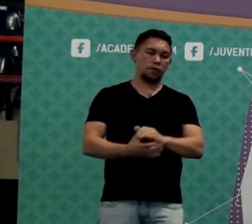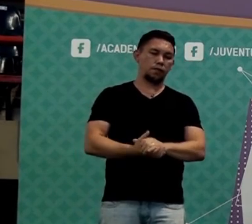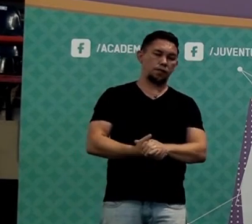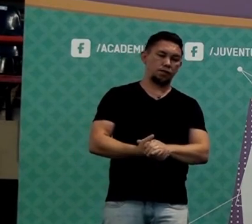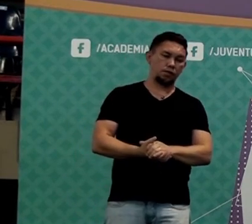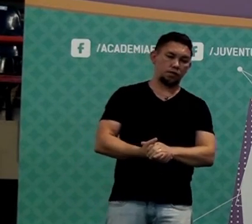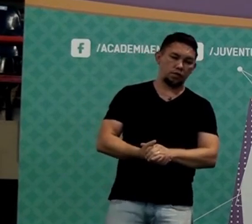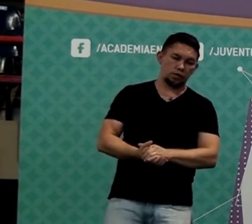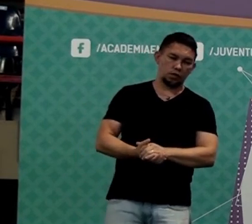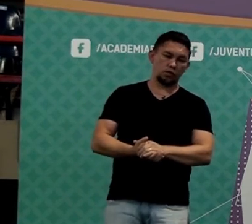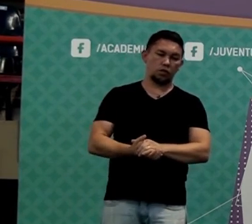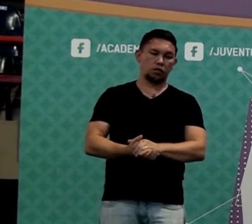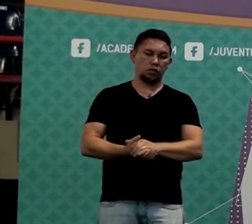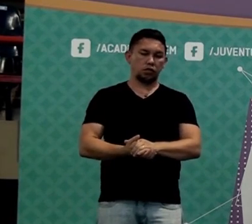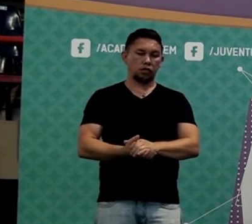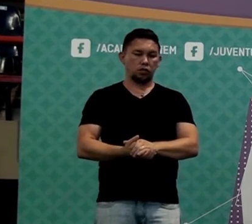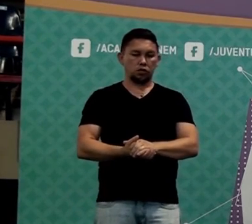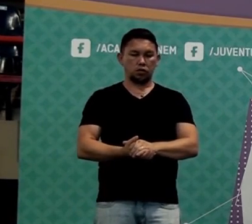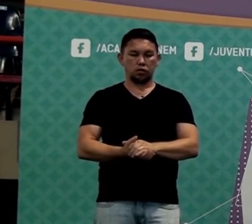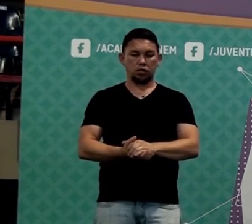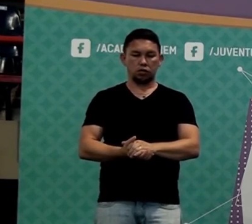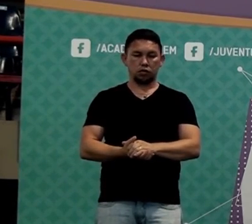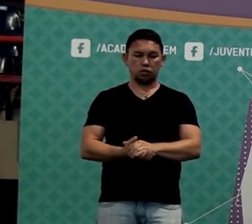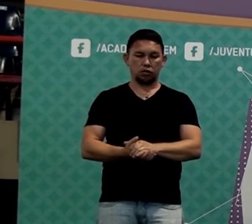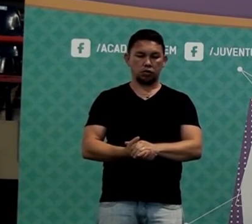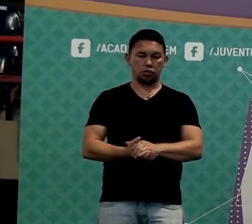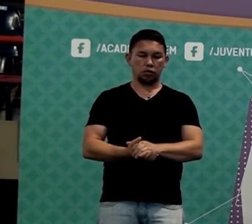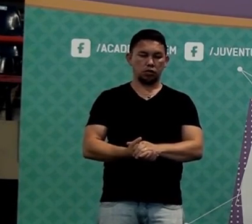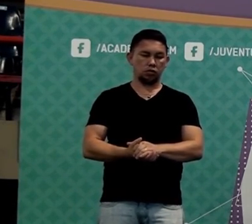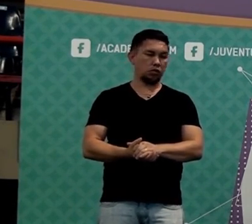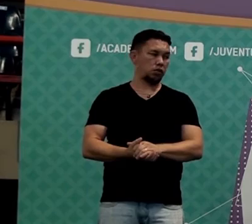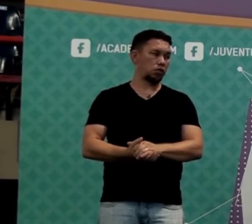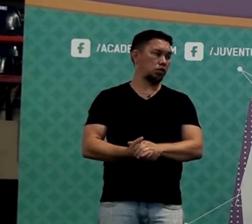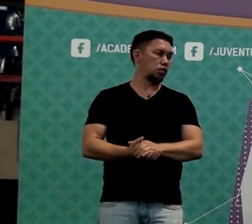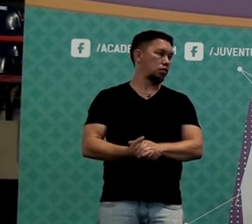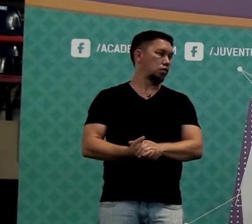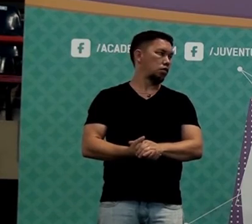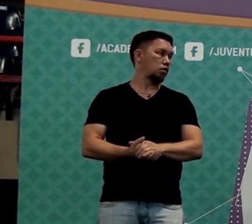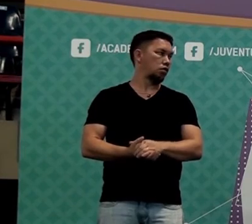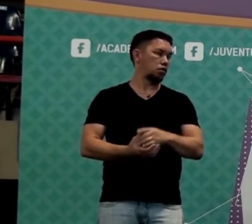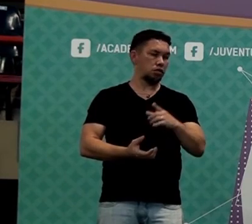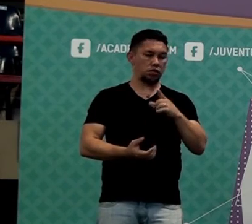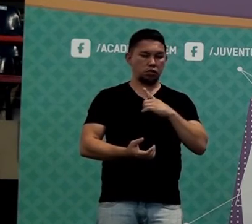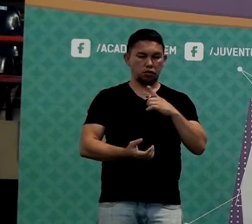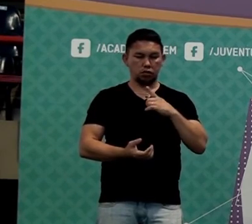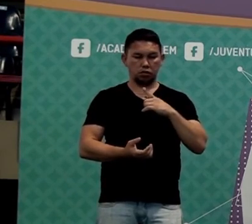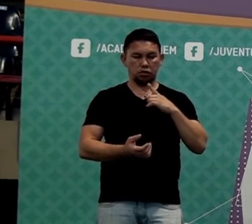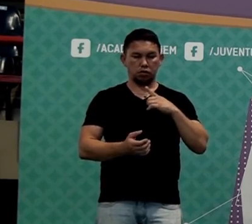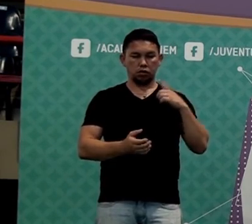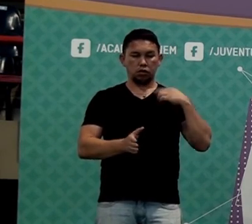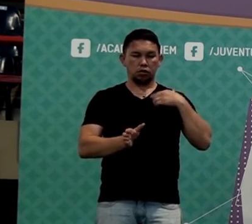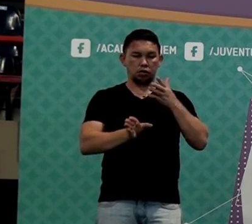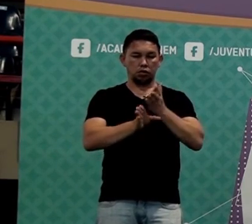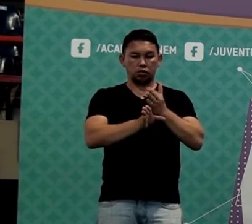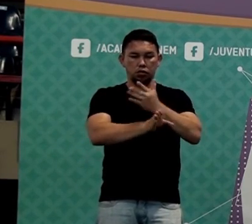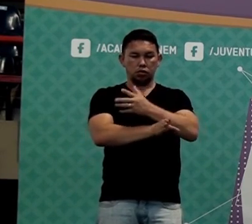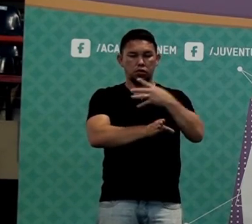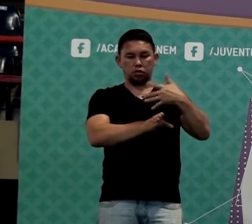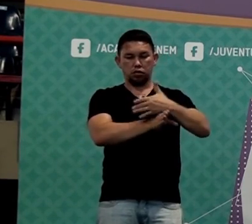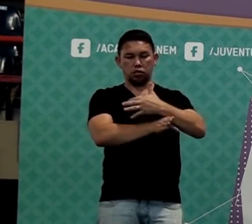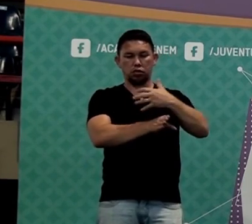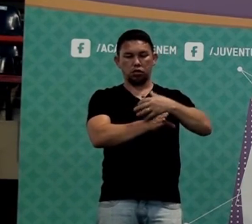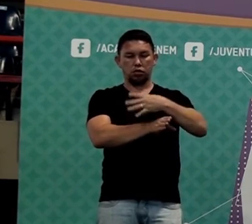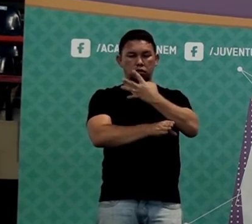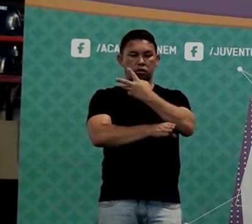Porque era 100% menos 45%. Então, se passa 45%,